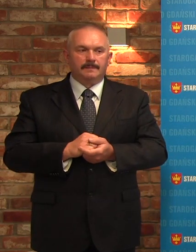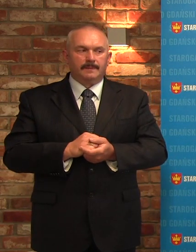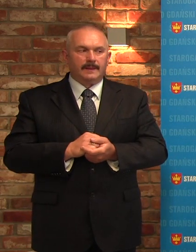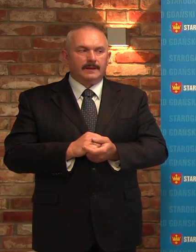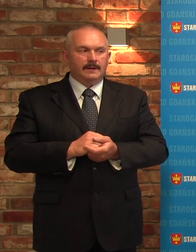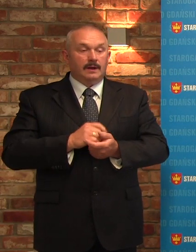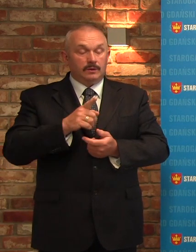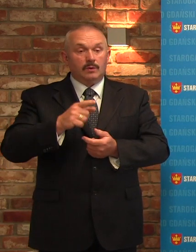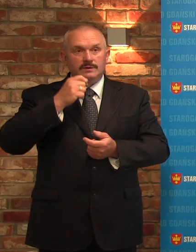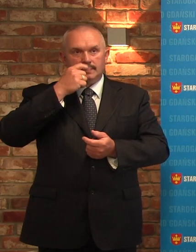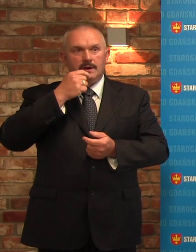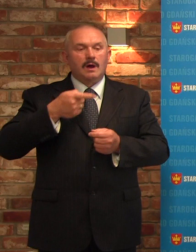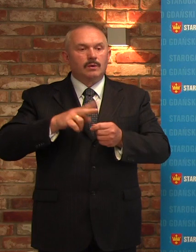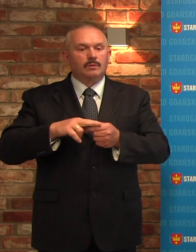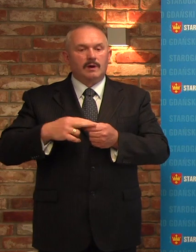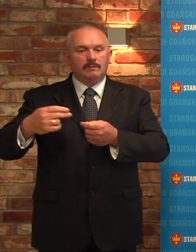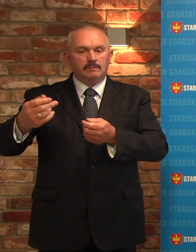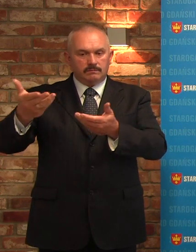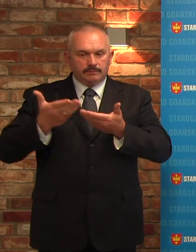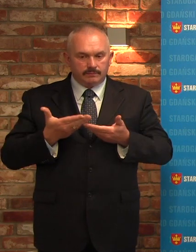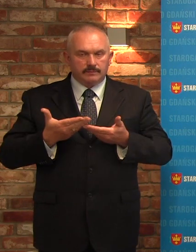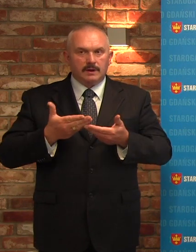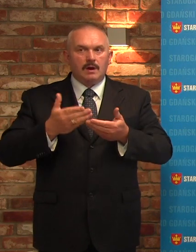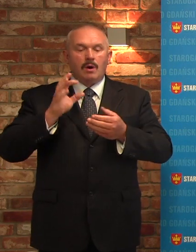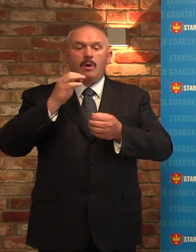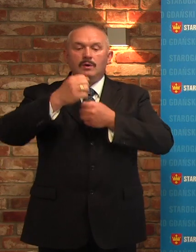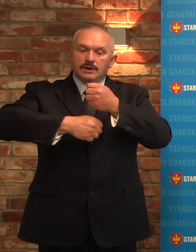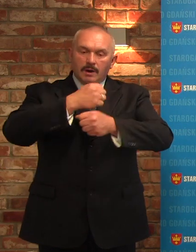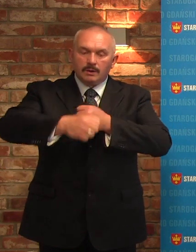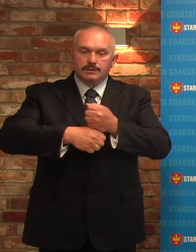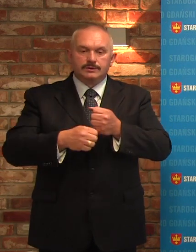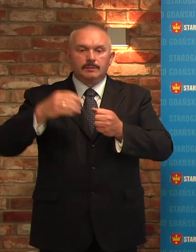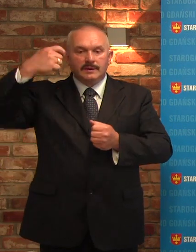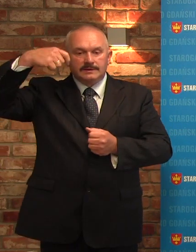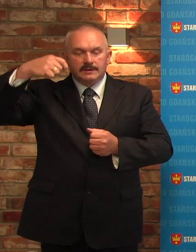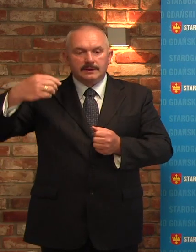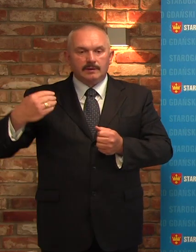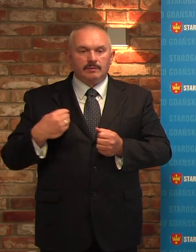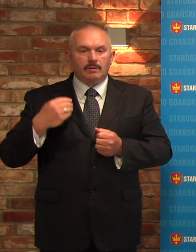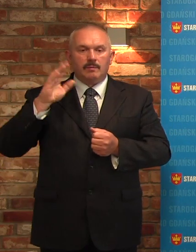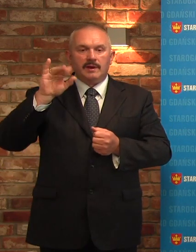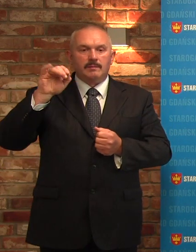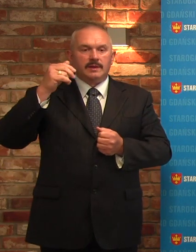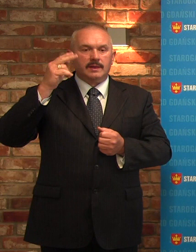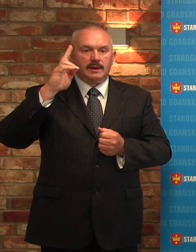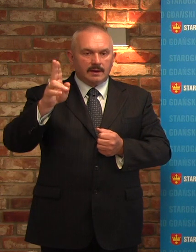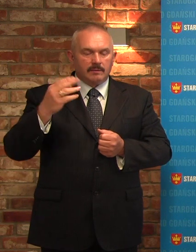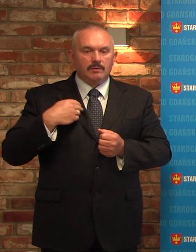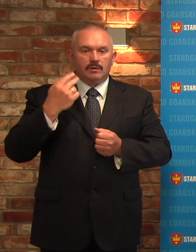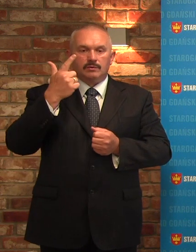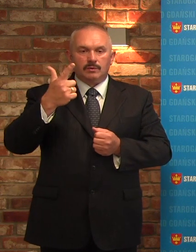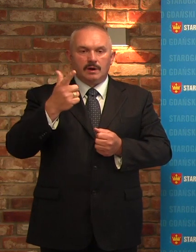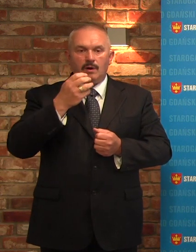wpłynęła na działalność prezydenta miasta, złożona została przez klub Beniaminek 2 marca